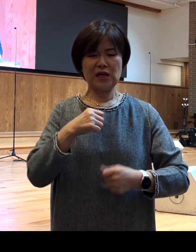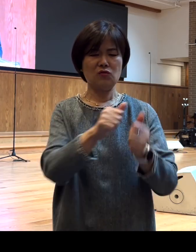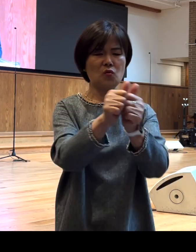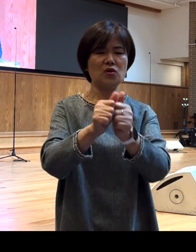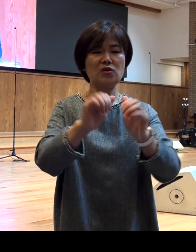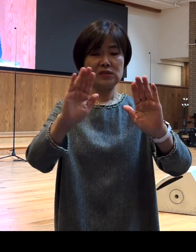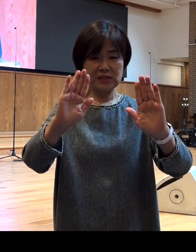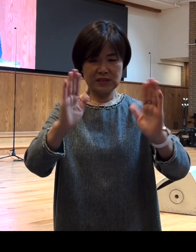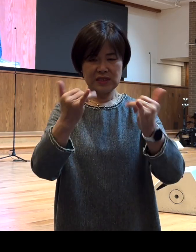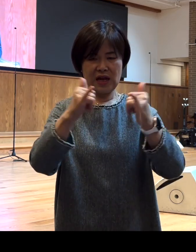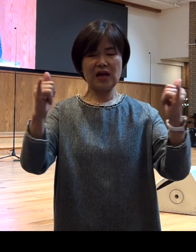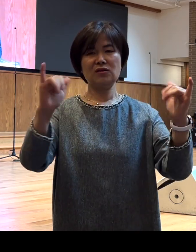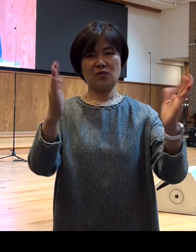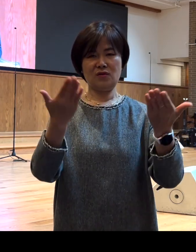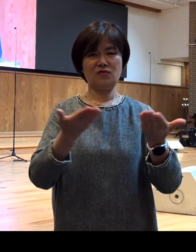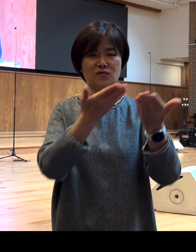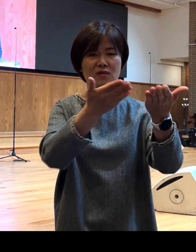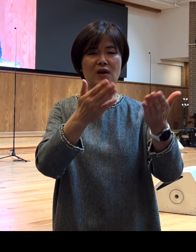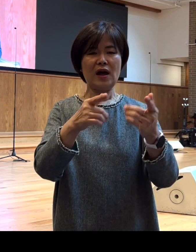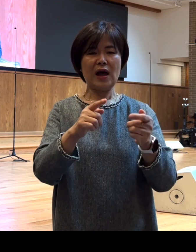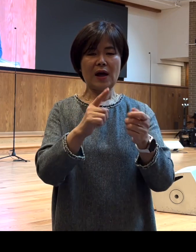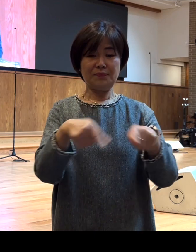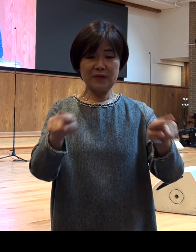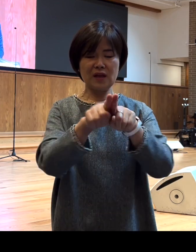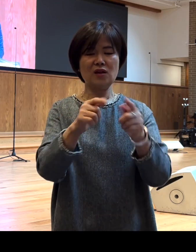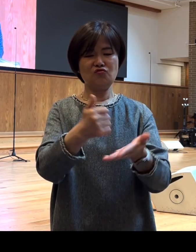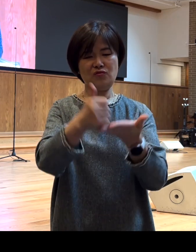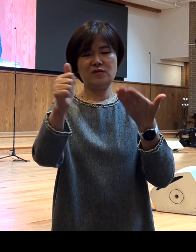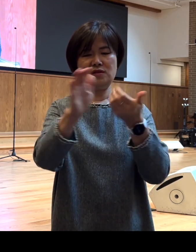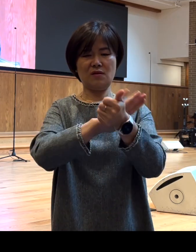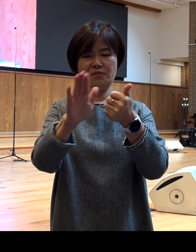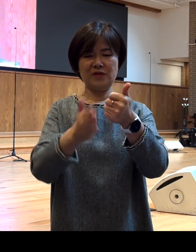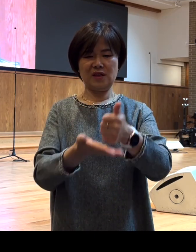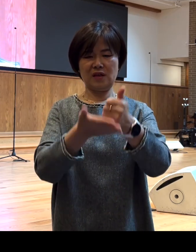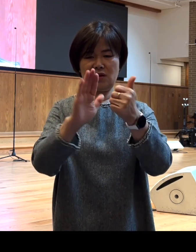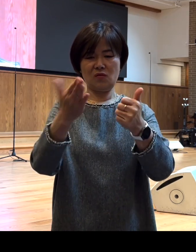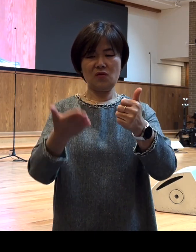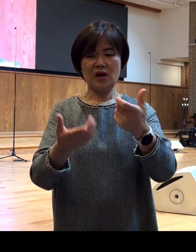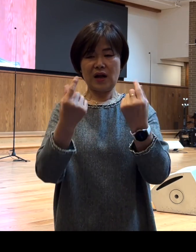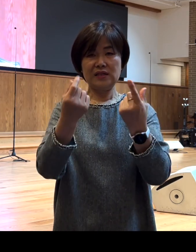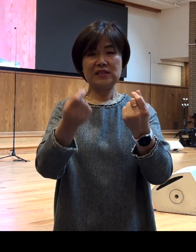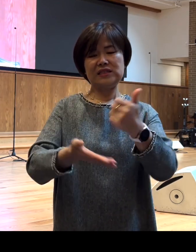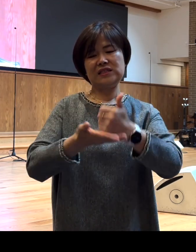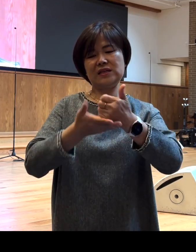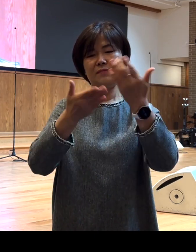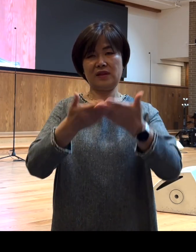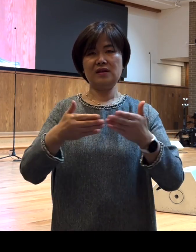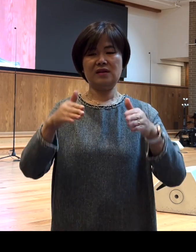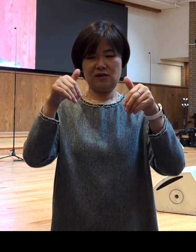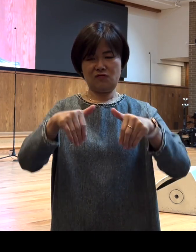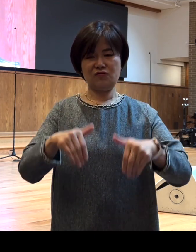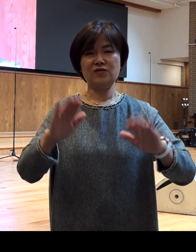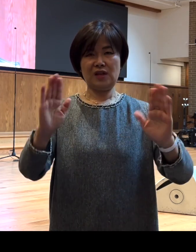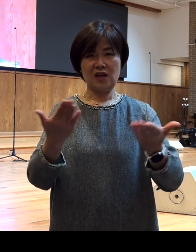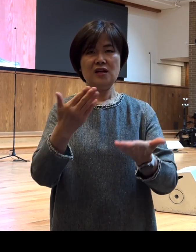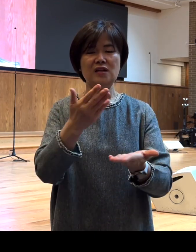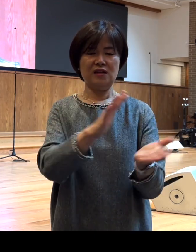되어서 함께 주님을 섬기고 주님께 칭찬받는 일꾼들 되실 수 있기를 예수 그리스도의 이름으로 간절히